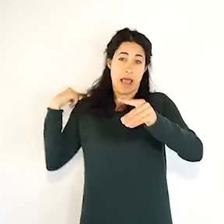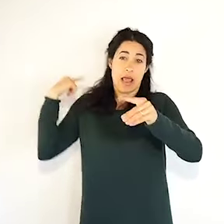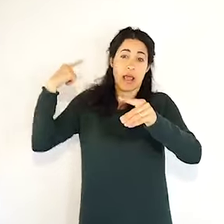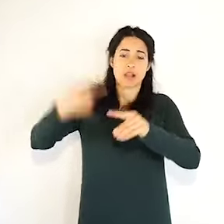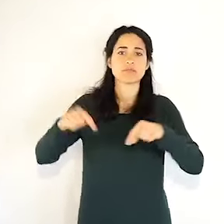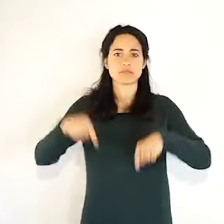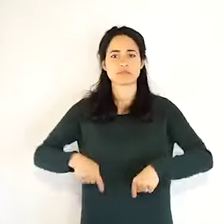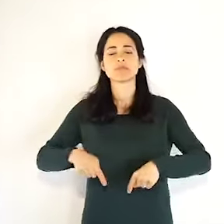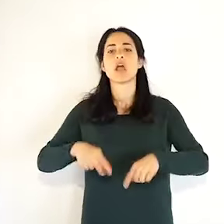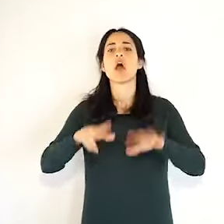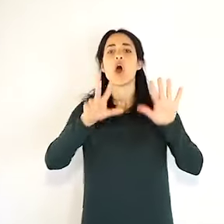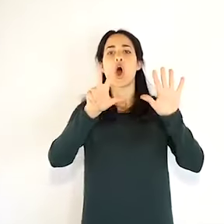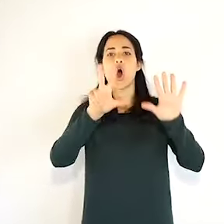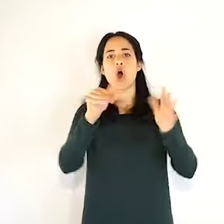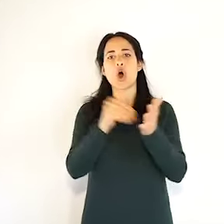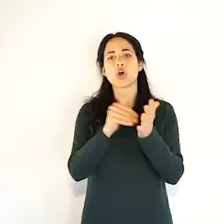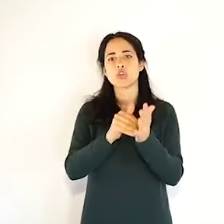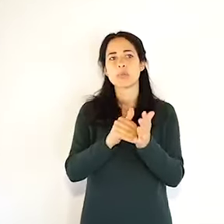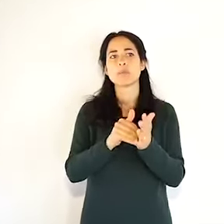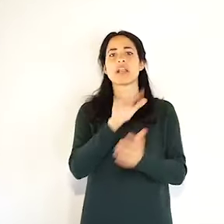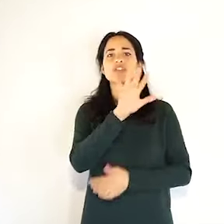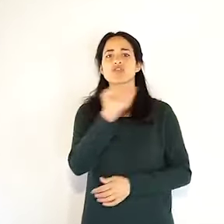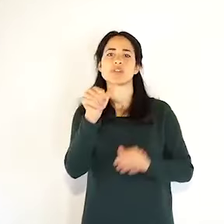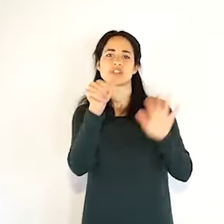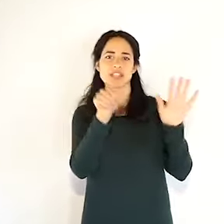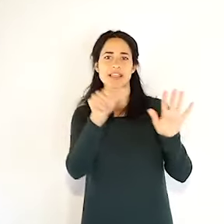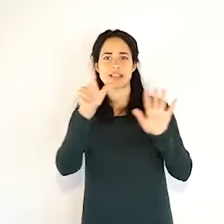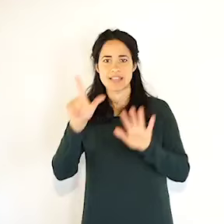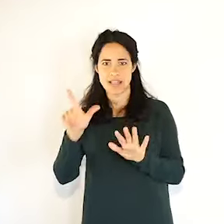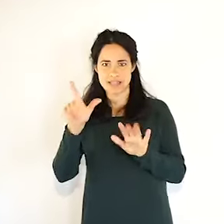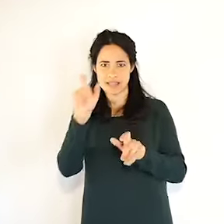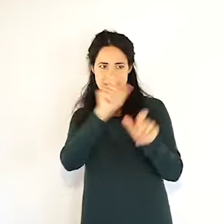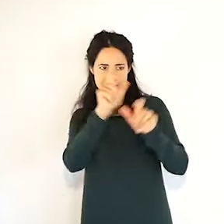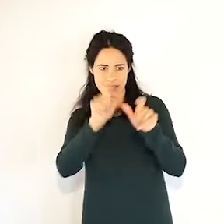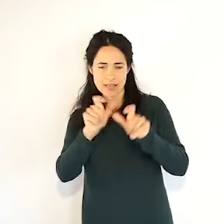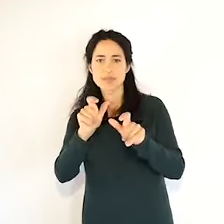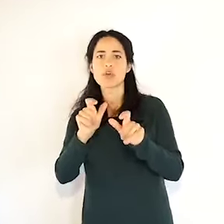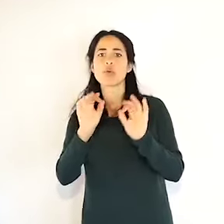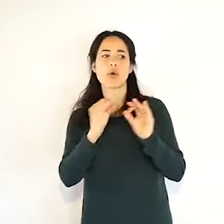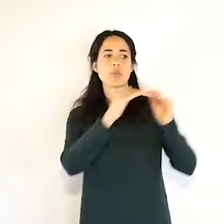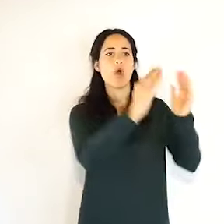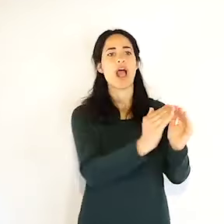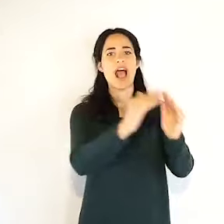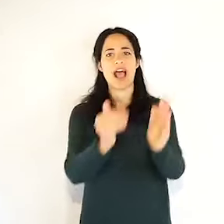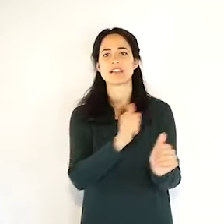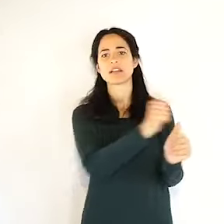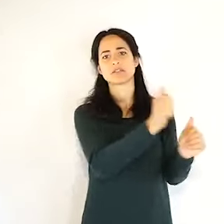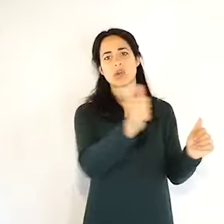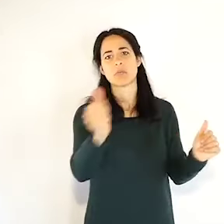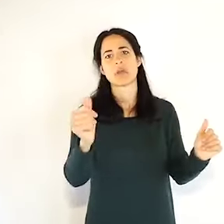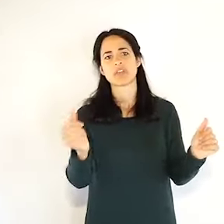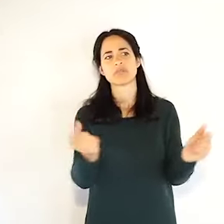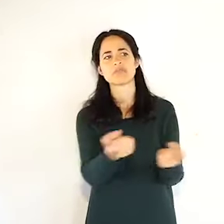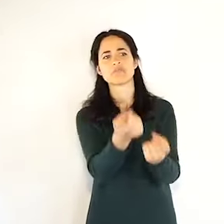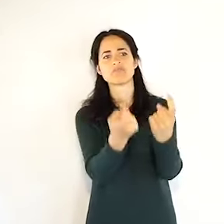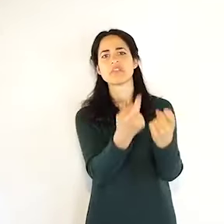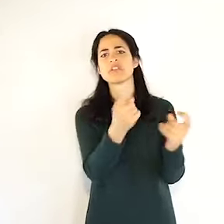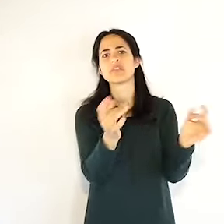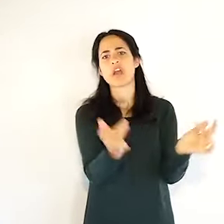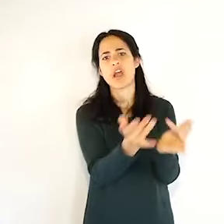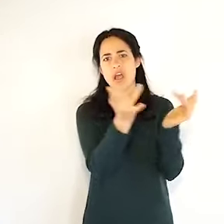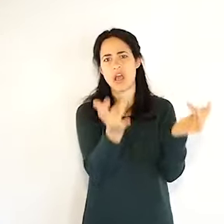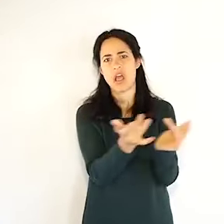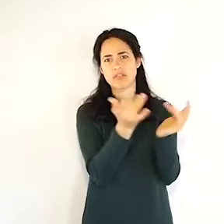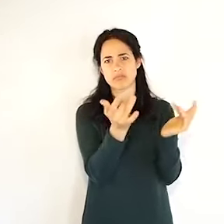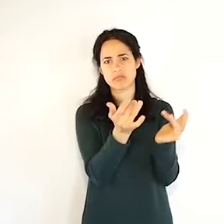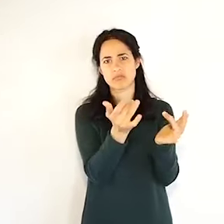necessità di ricoveri in ospedale, sono 191 in più di ieri, rimangono 341 persone